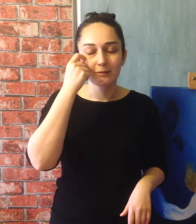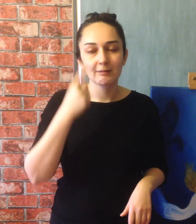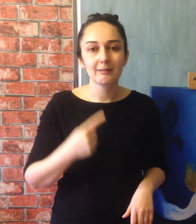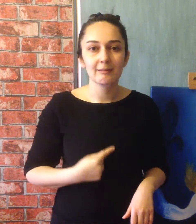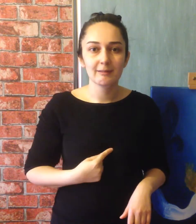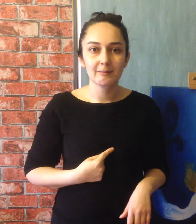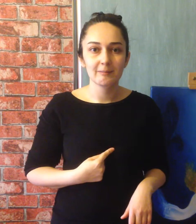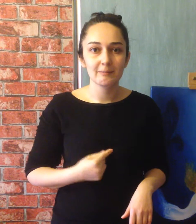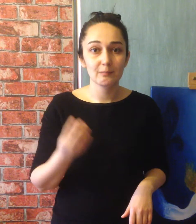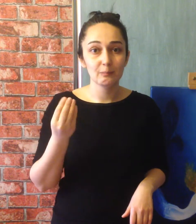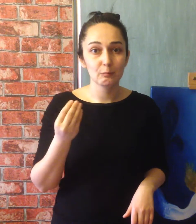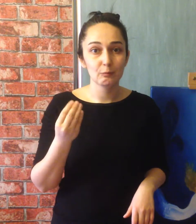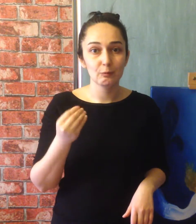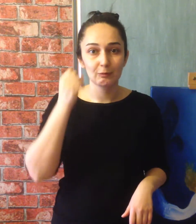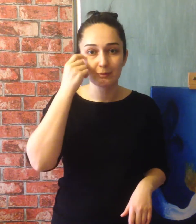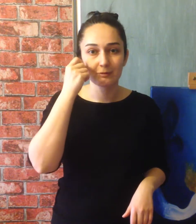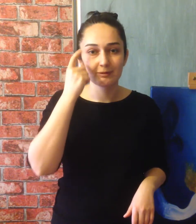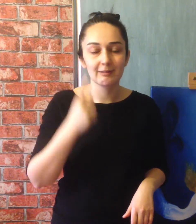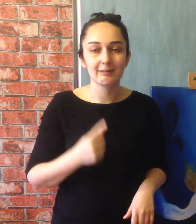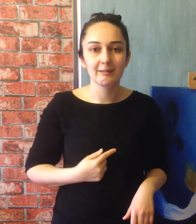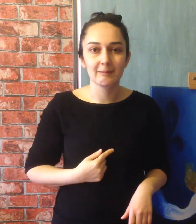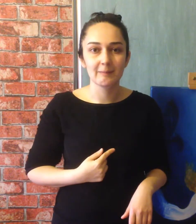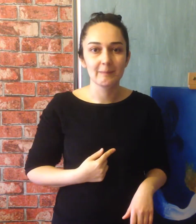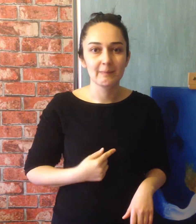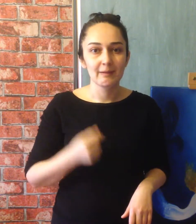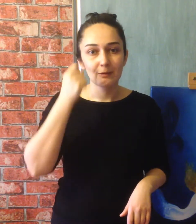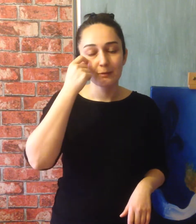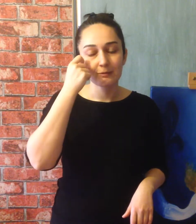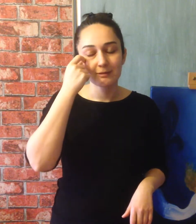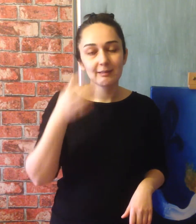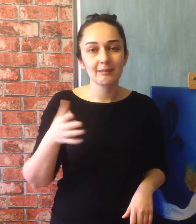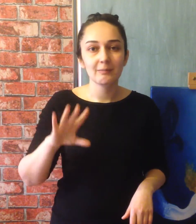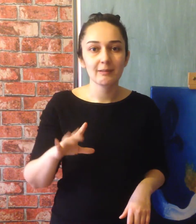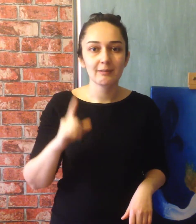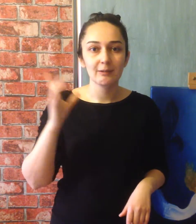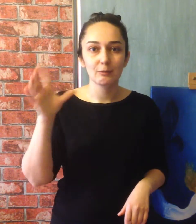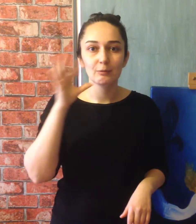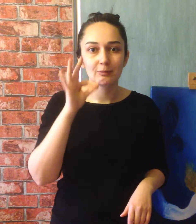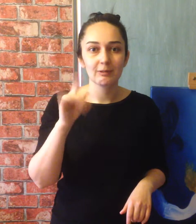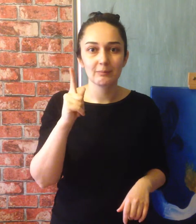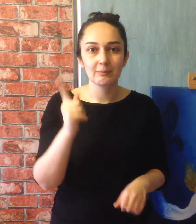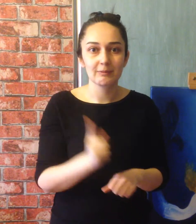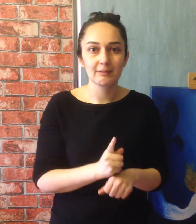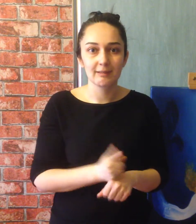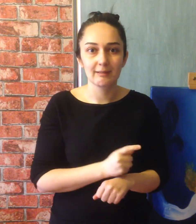Özledim, çok özledim, özledim ya da onun gibi bir şey.